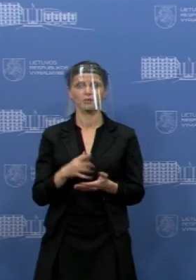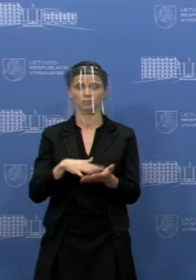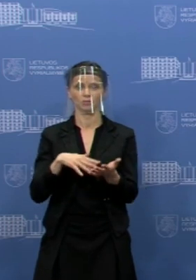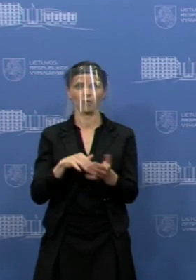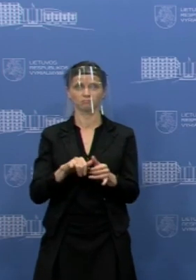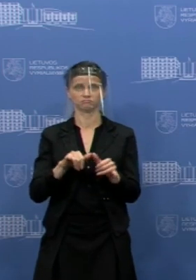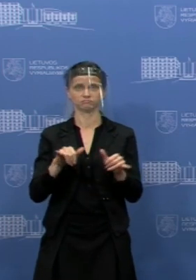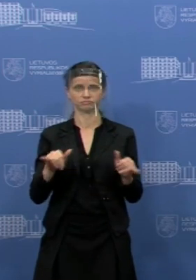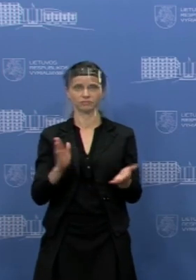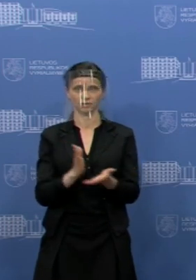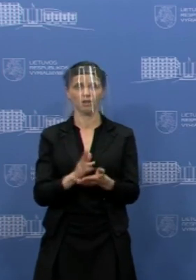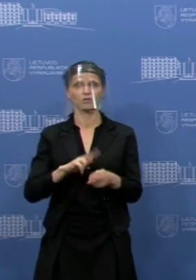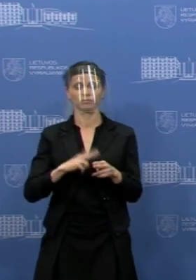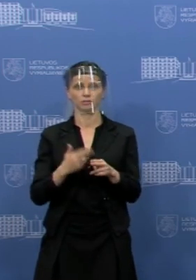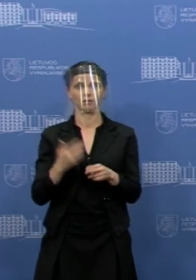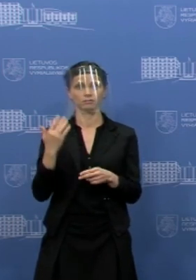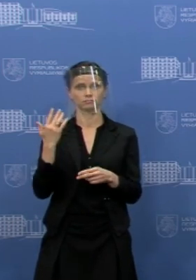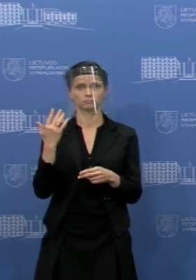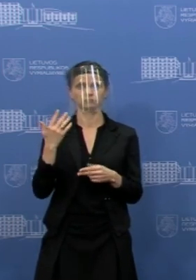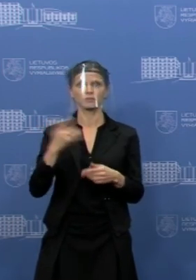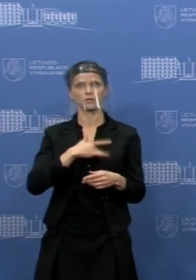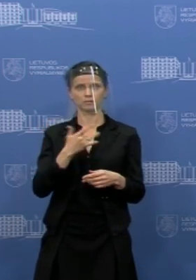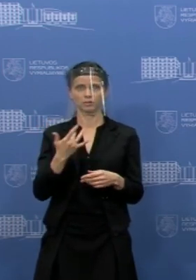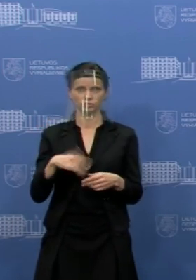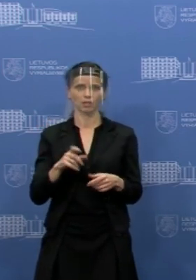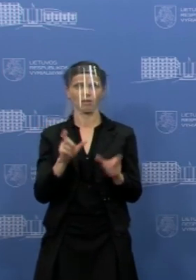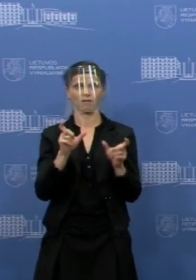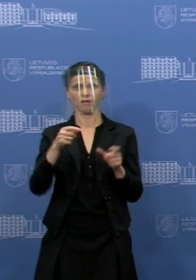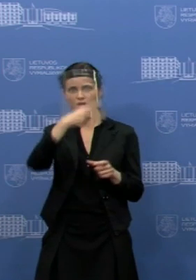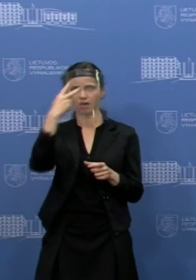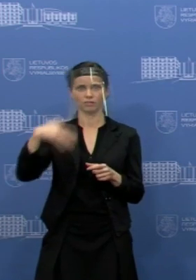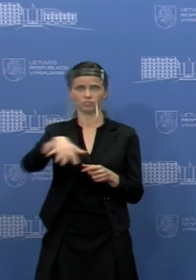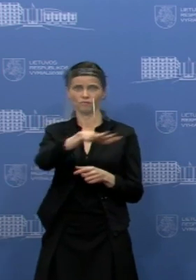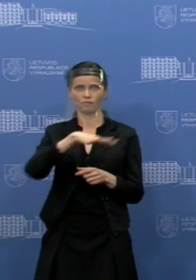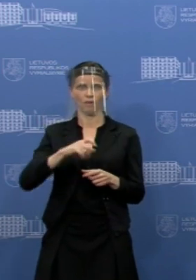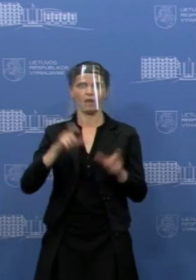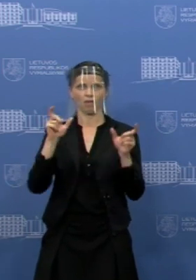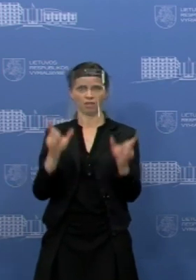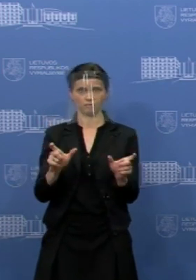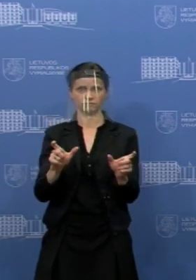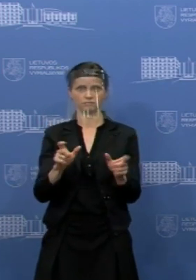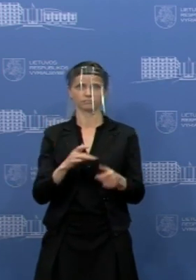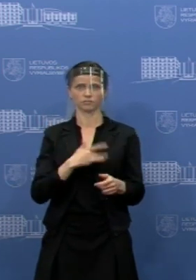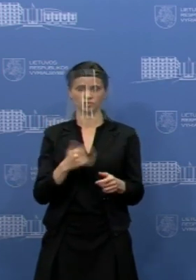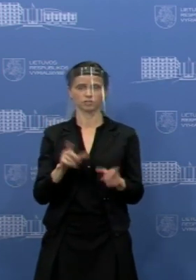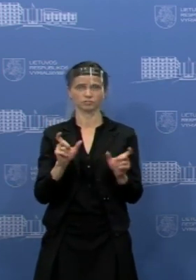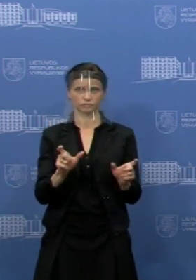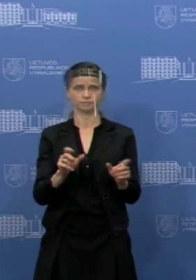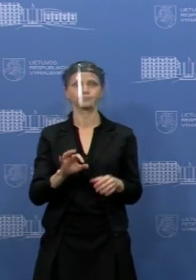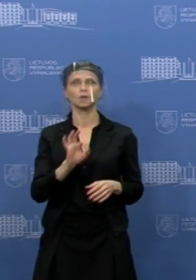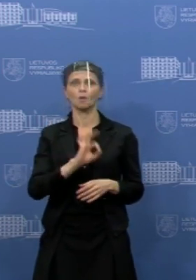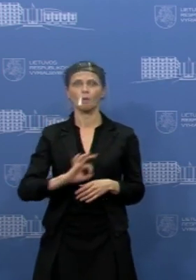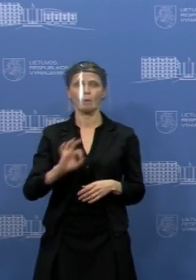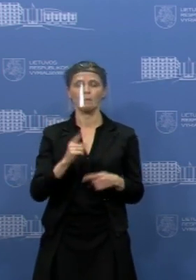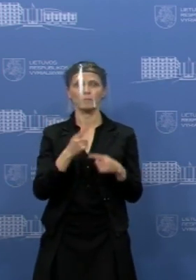šalyje. Ir dėl to ir buvo apsispręstas skelbti karantiną šalies mastų. Apie priemonės, na,